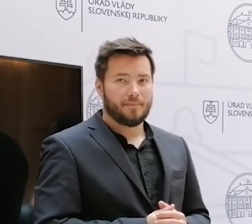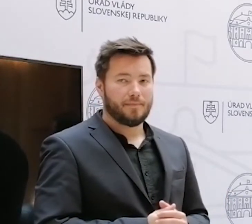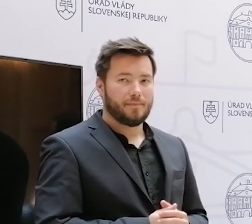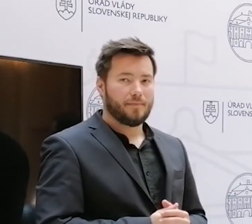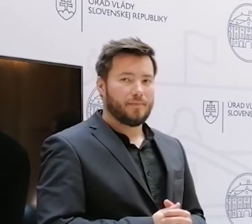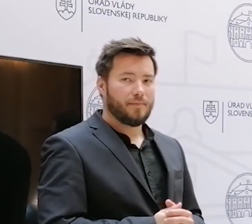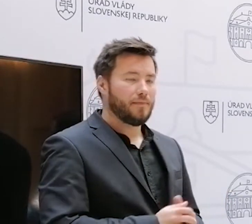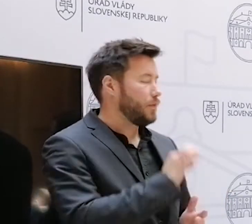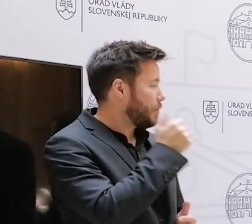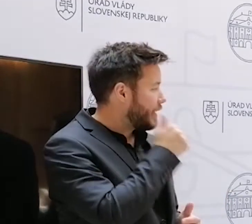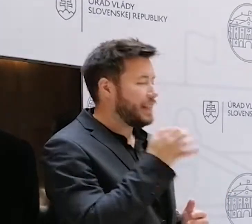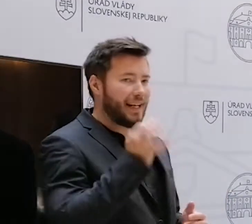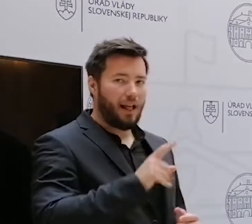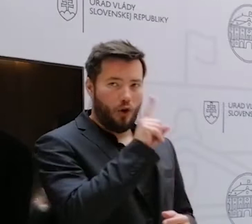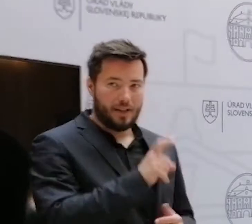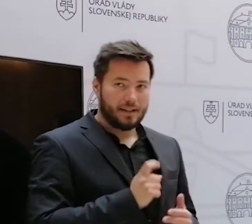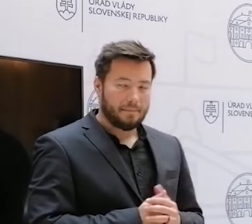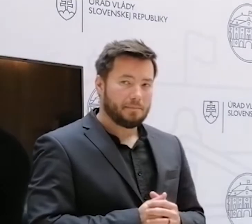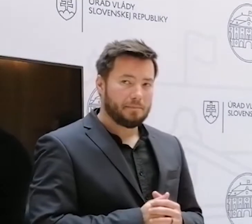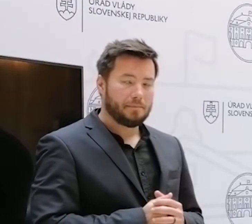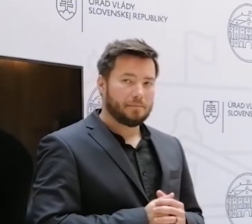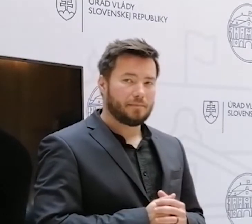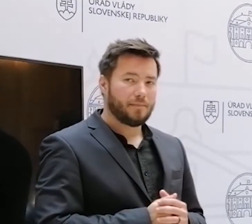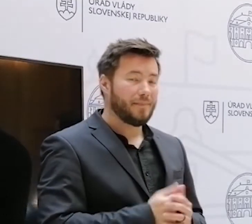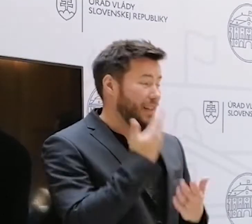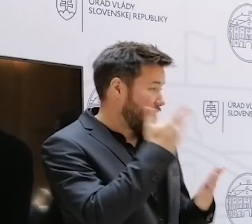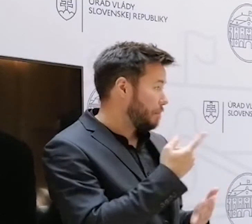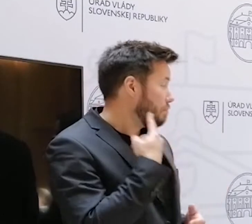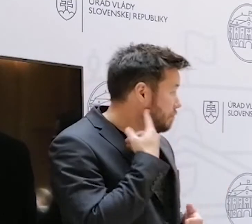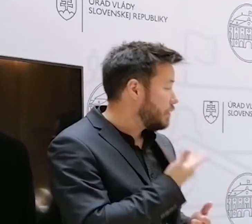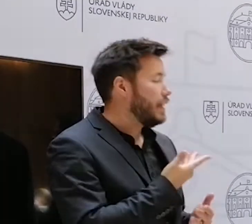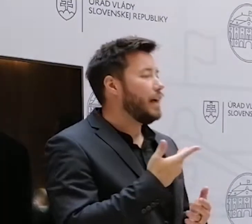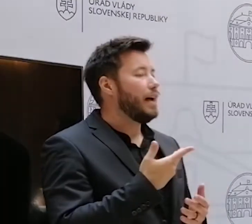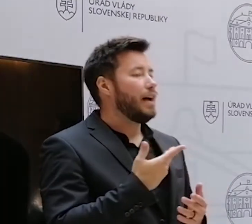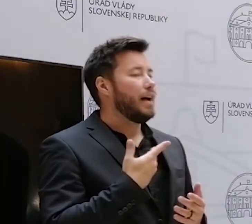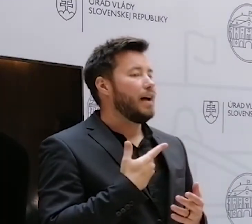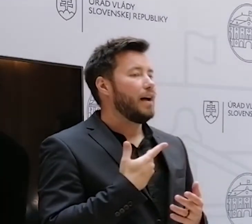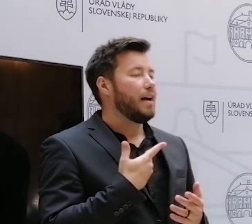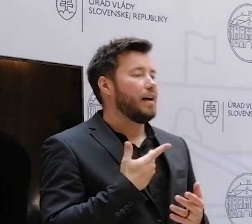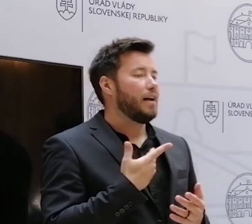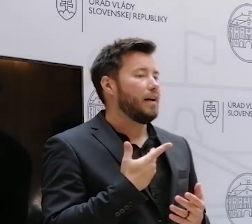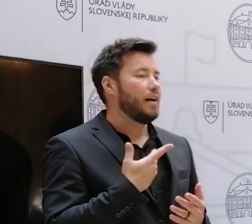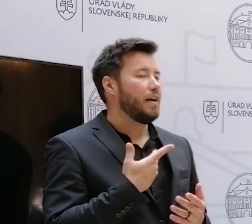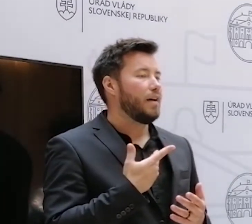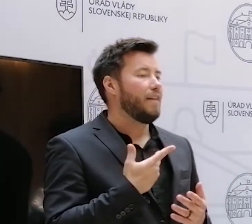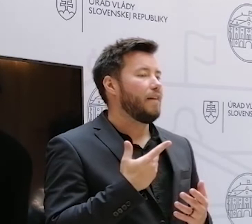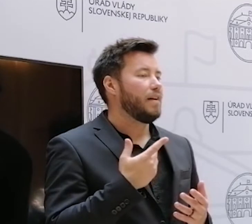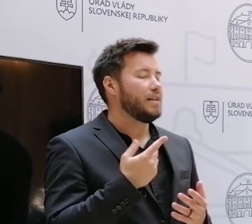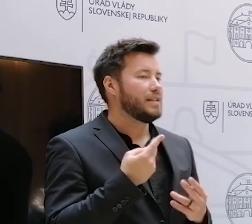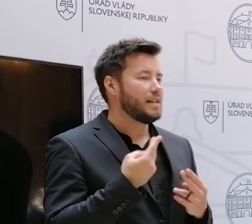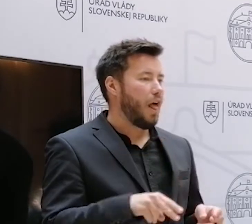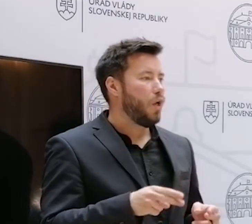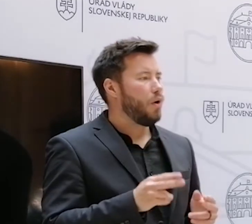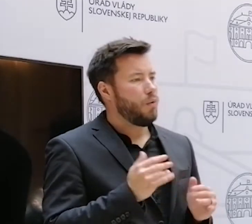ministerka, len rýchla otázka. Neviem, či ste už zachytili, bohužiaľ sa vyskytlo, okrem teda značnej pomoci aj niekoľko útokov alebo